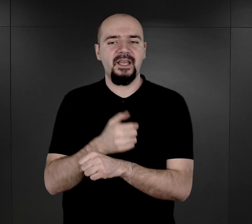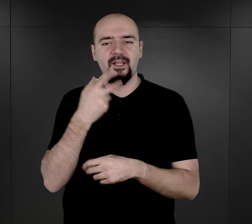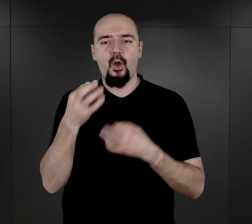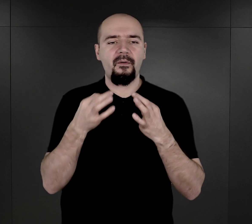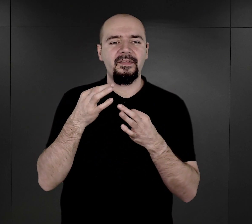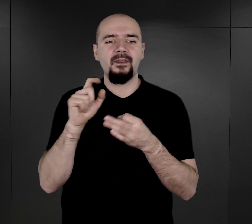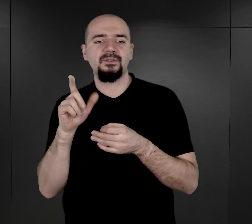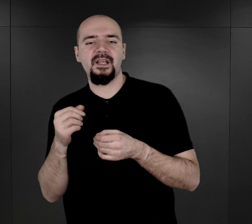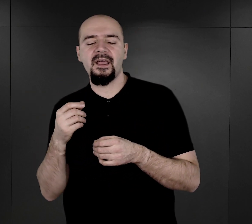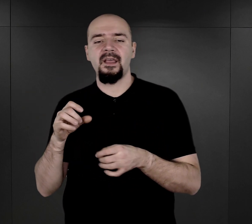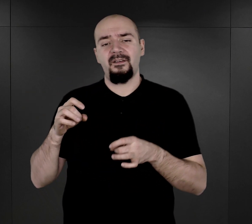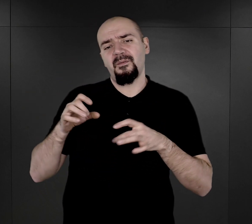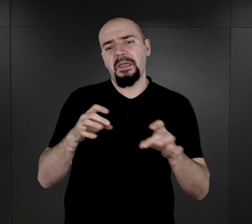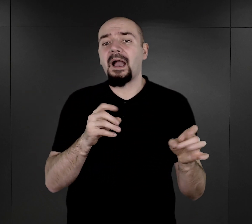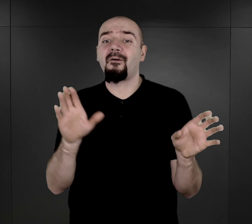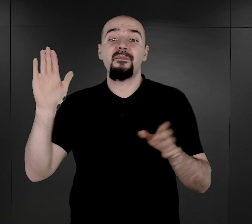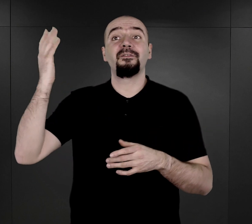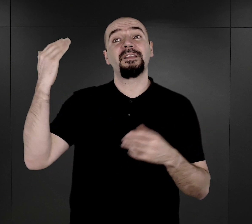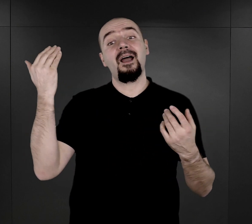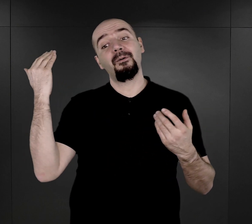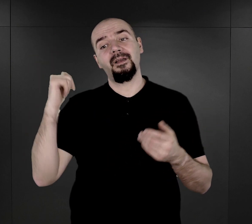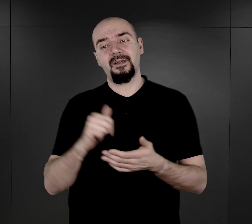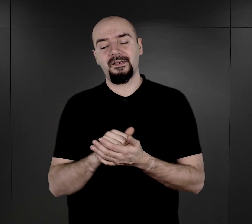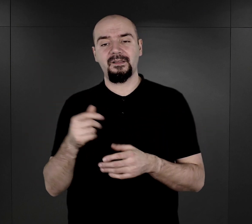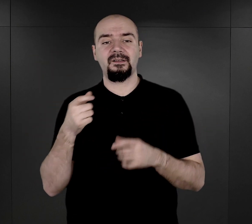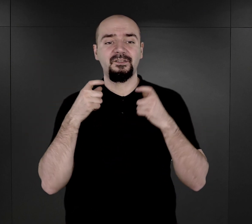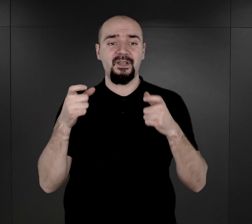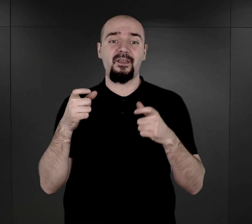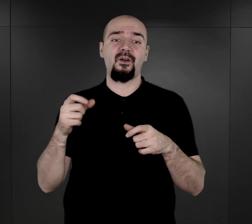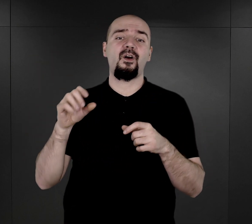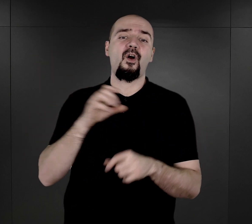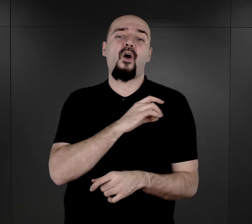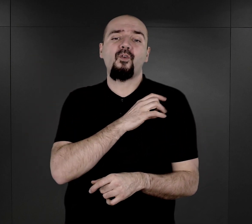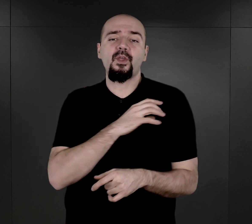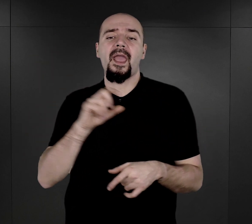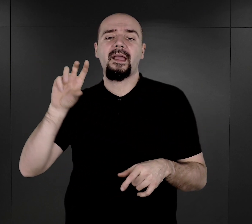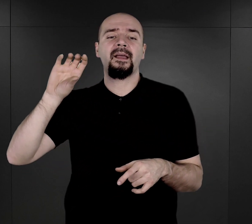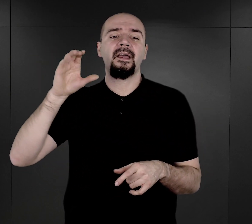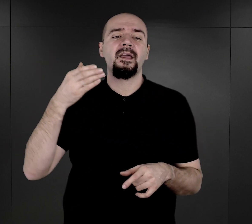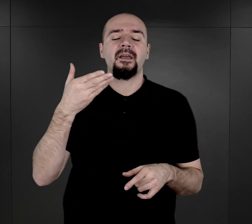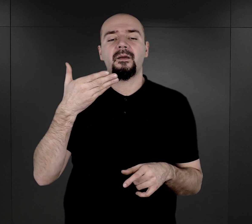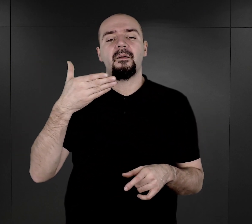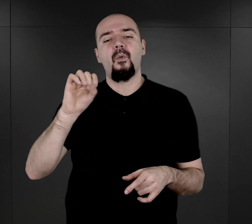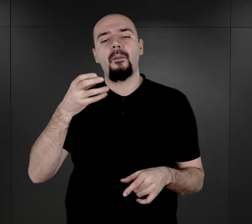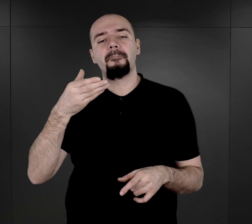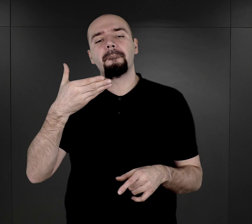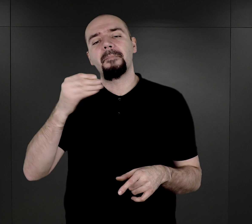wybiegały mu naprzeciw, krzycząc wujku Mengele, wujku Józef, onkel